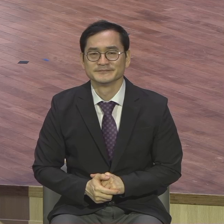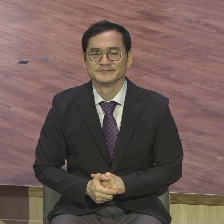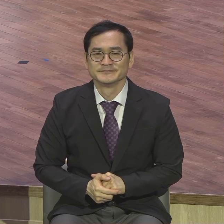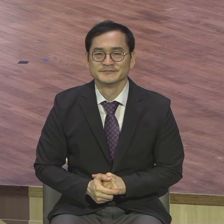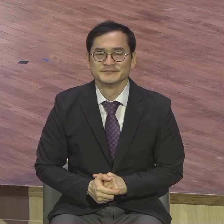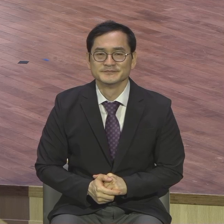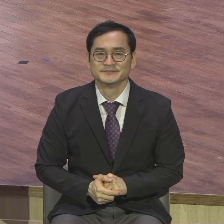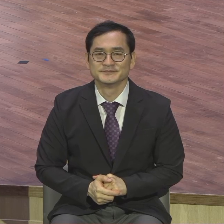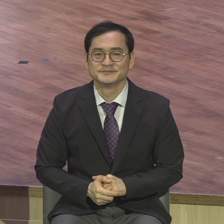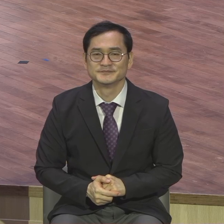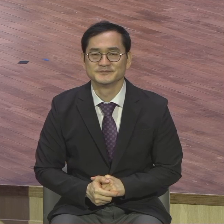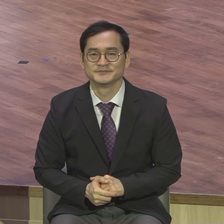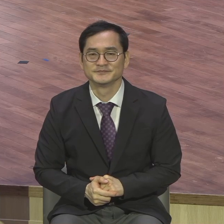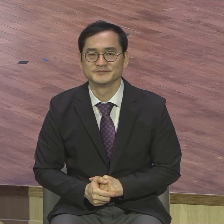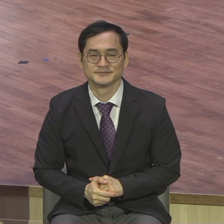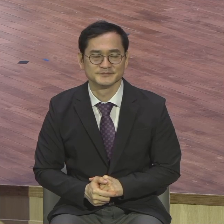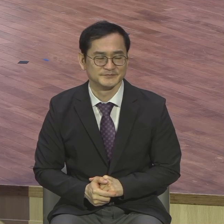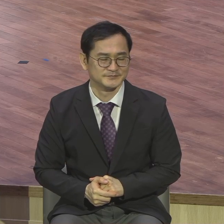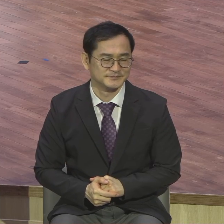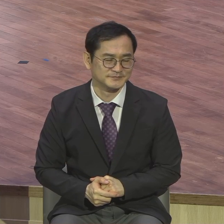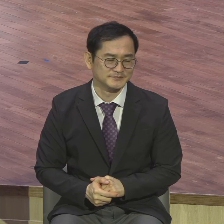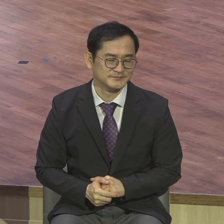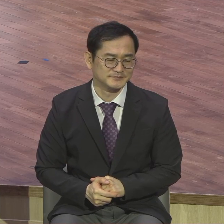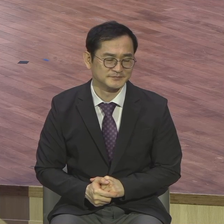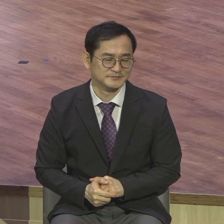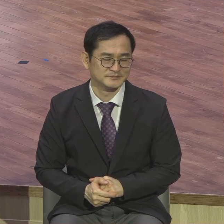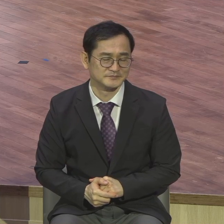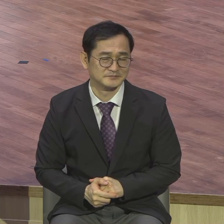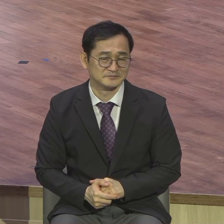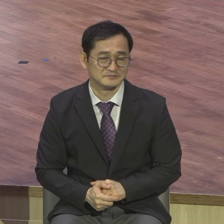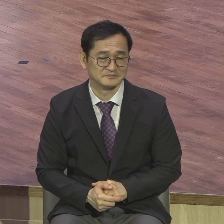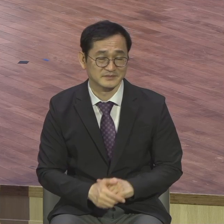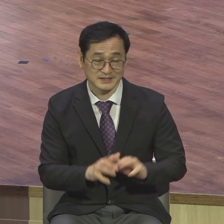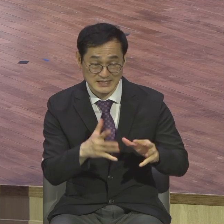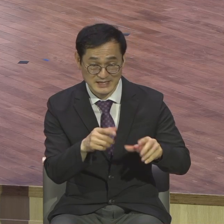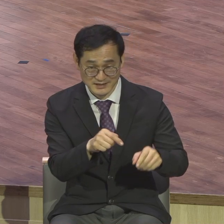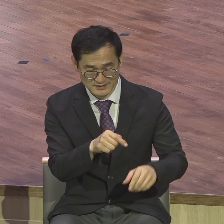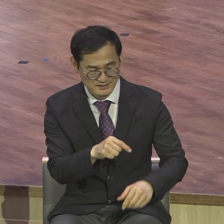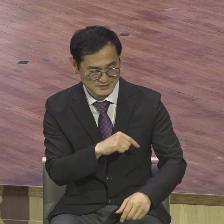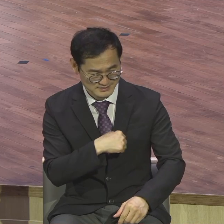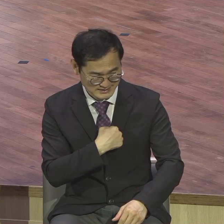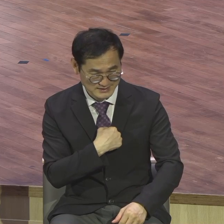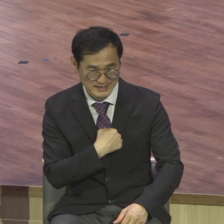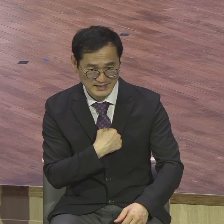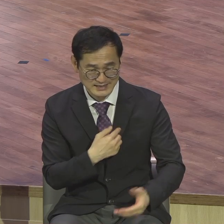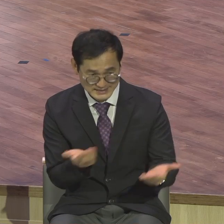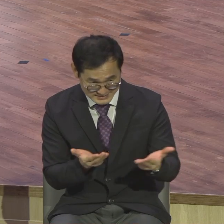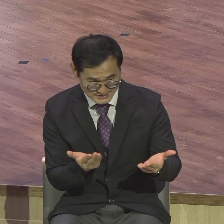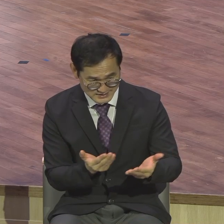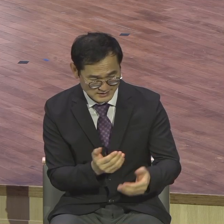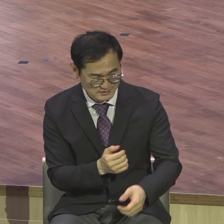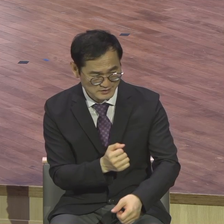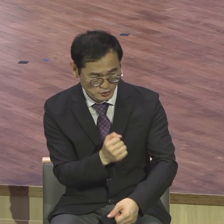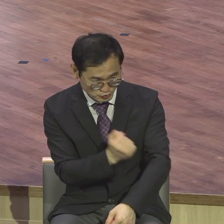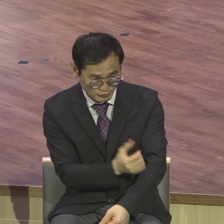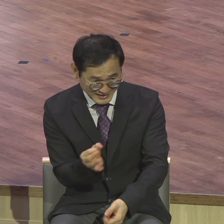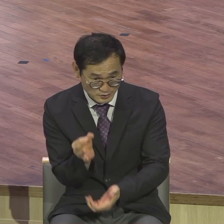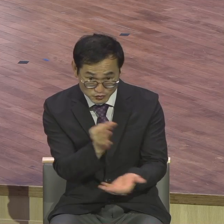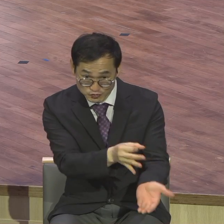세상에는 1년 시험은 능력 수당 주고 월급 주고 다 연금 주 하죠 교회는 그런 수준 정도가 아닙니다